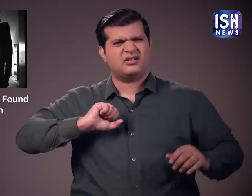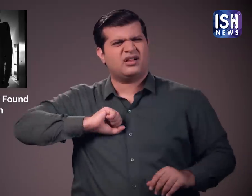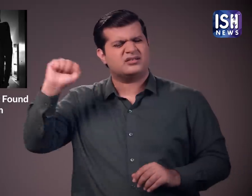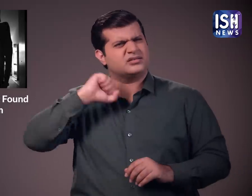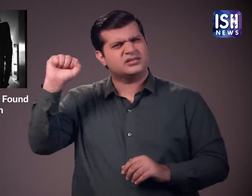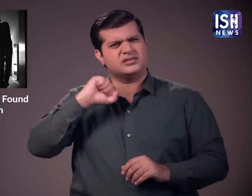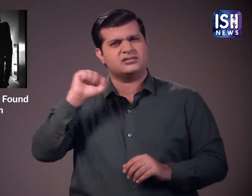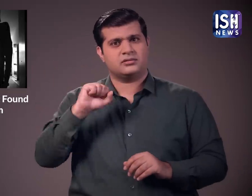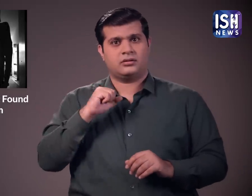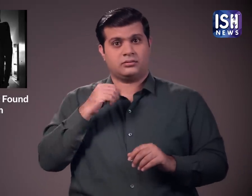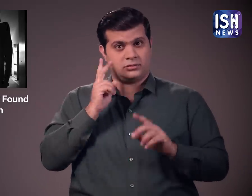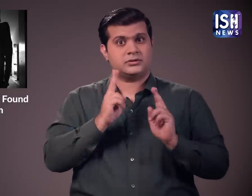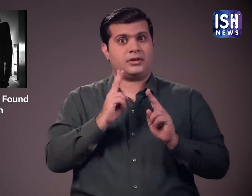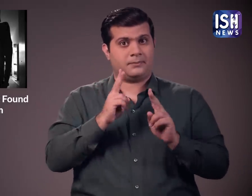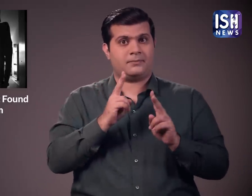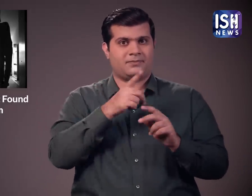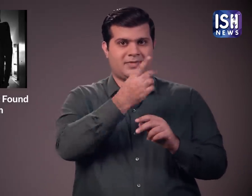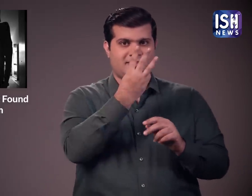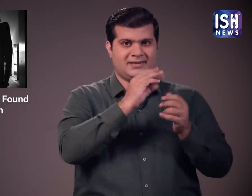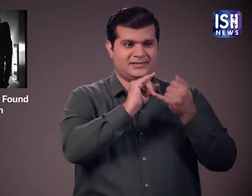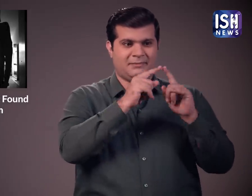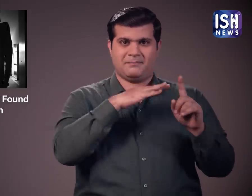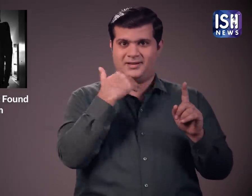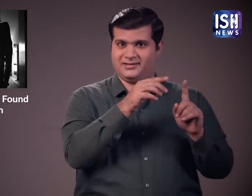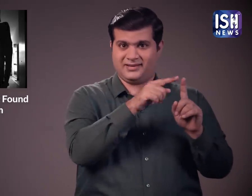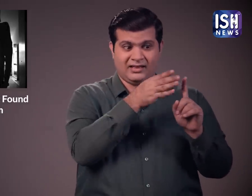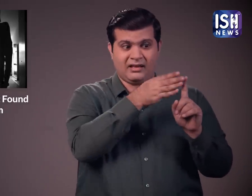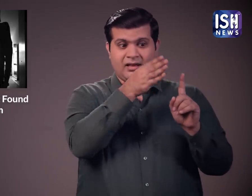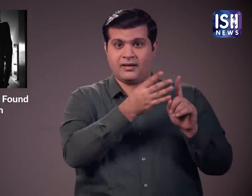बाद से चल रहे विरोध प्रदर्शन में लखनव उनिवर्सिटी के चात्रों ने भी हिस्सा